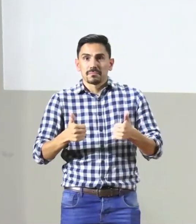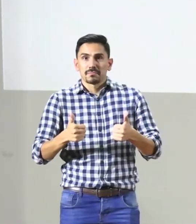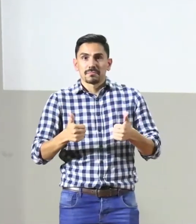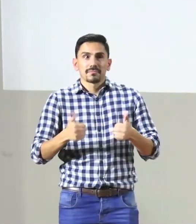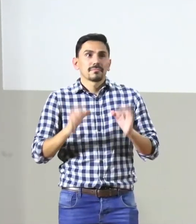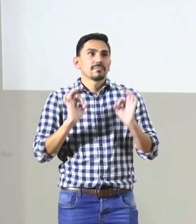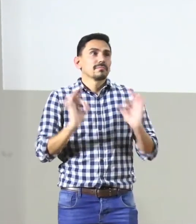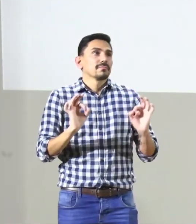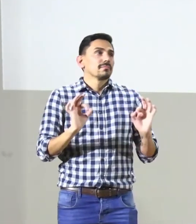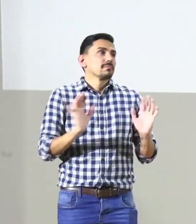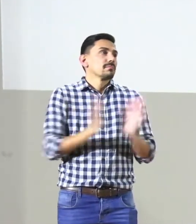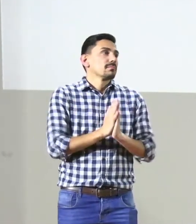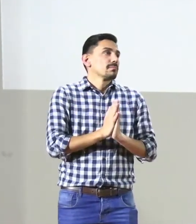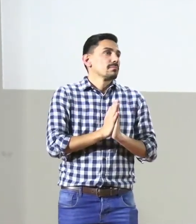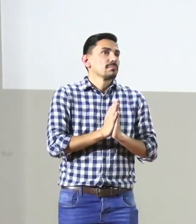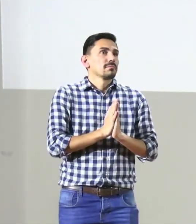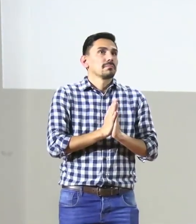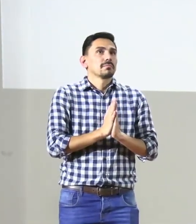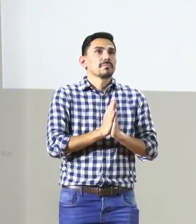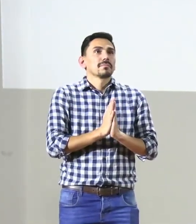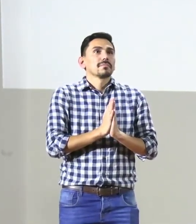Estoy bien en la posición de la cámara.